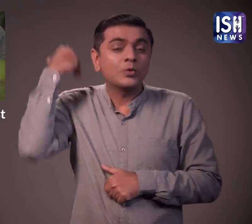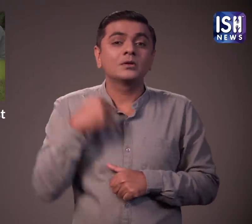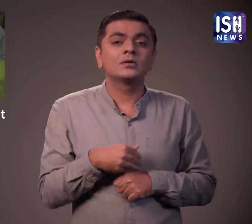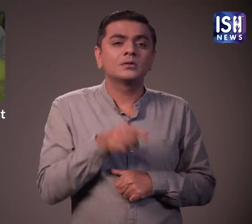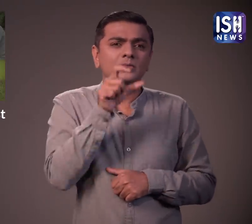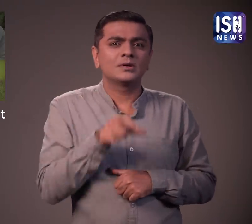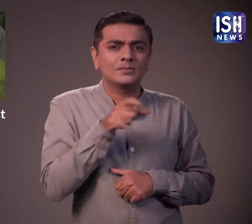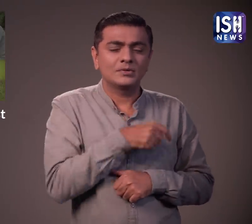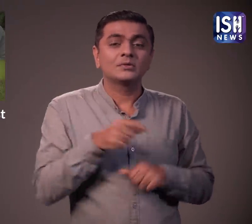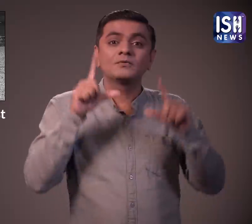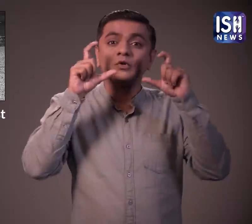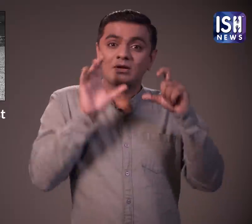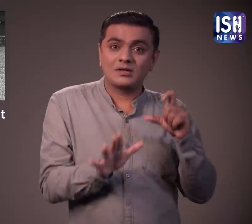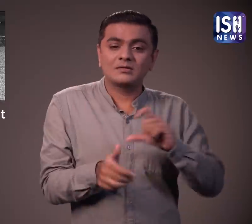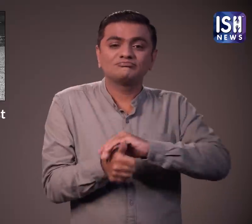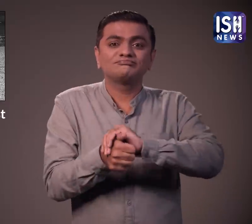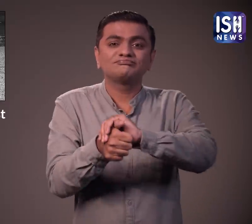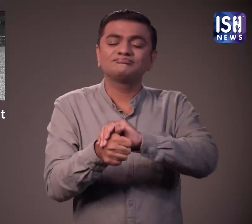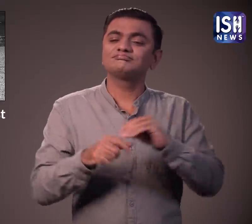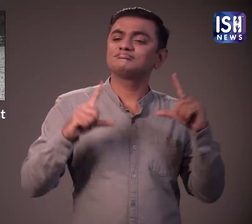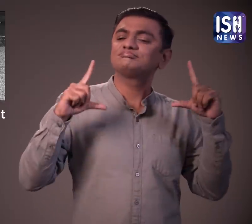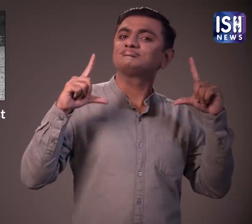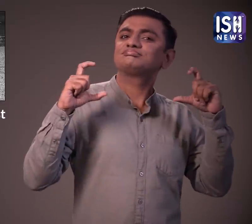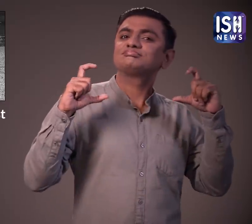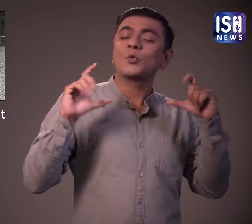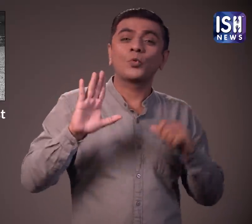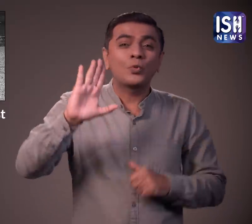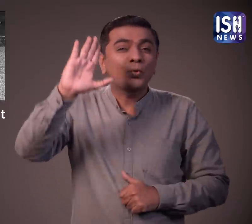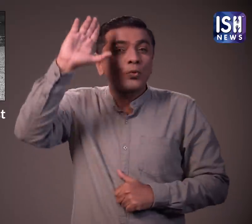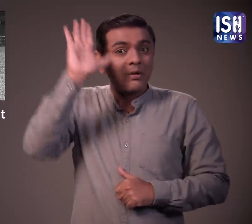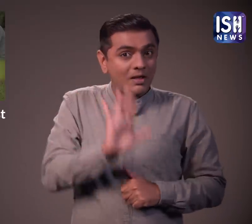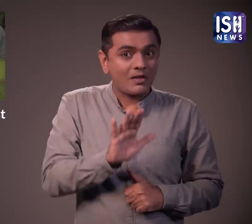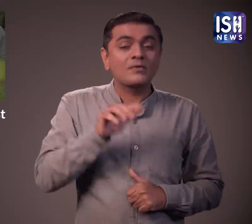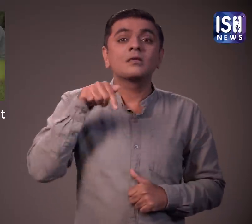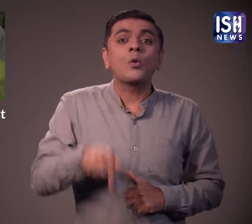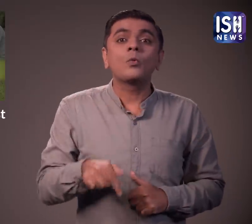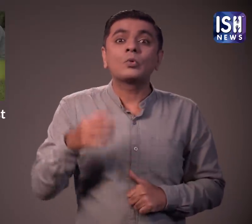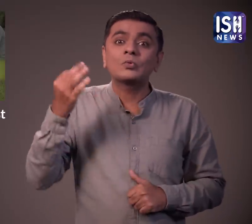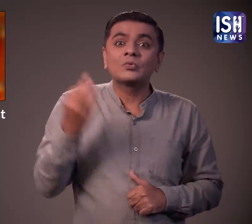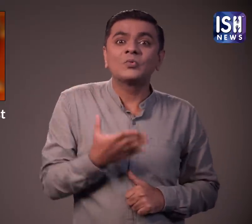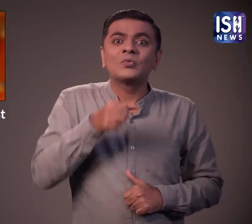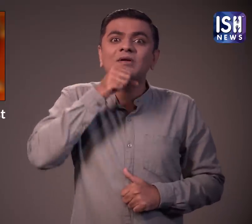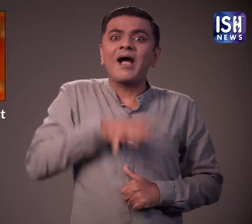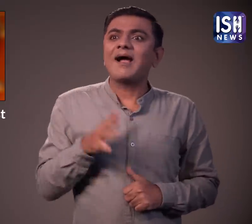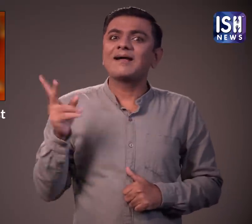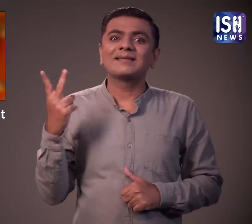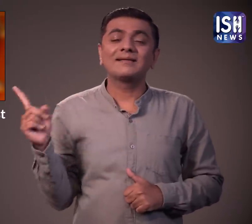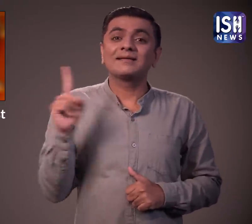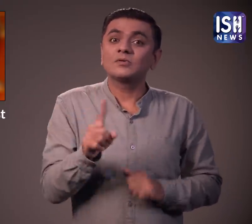एक पुरानी तस्वीर में जॉनाथन को कुछ लोगों के साथ देखा गया है, और हाल ही की तस्वीरों में उसे एक ग्युवा